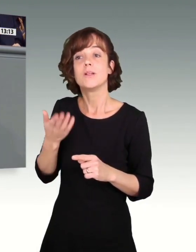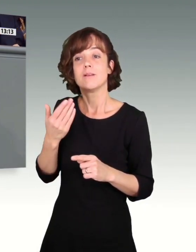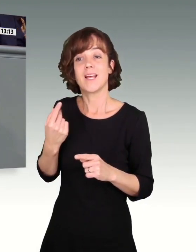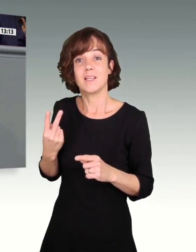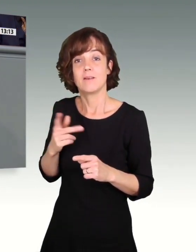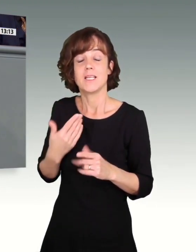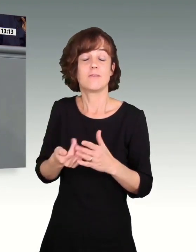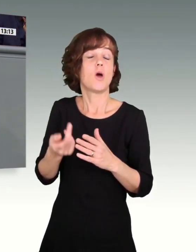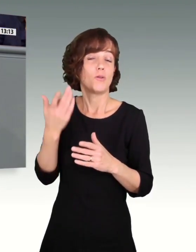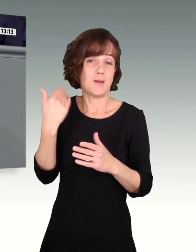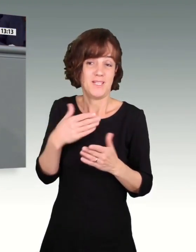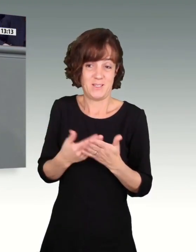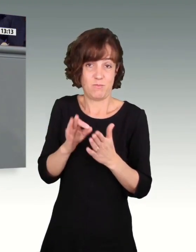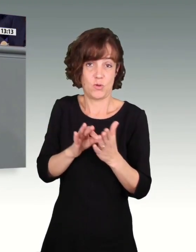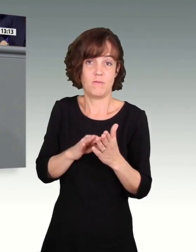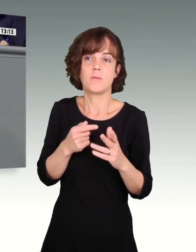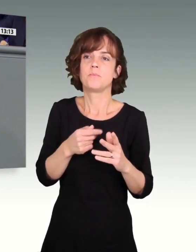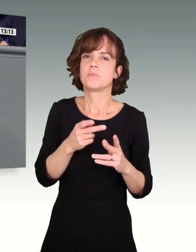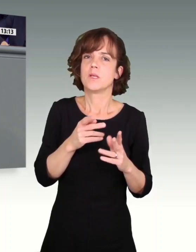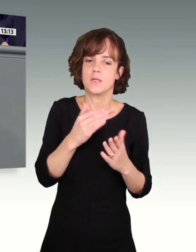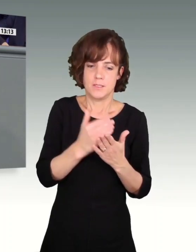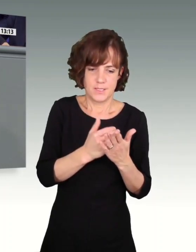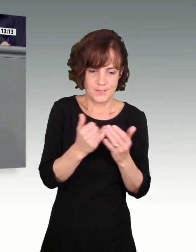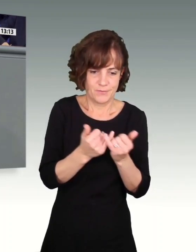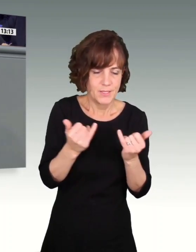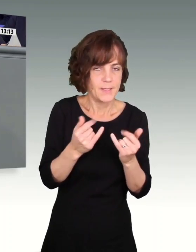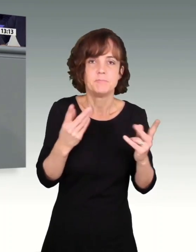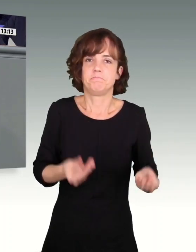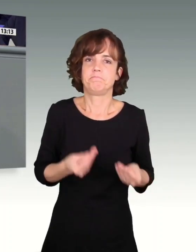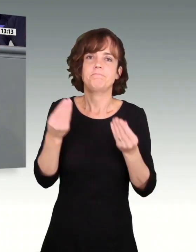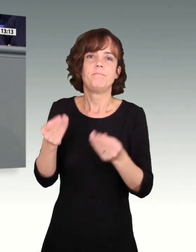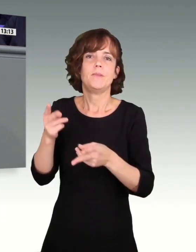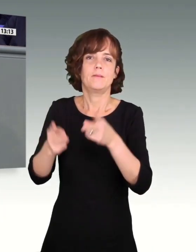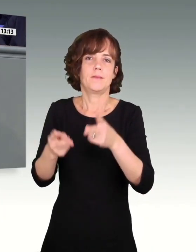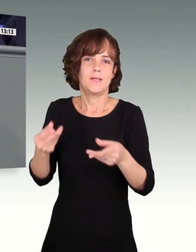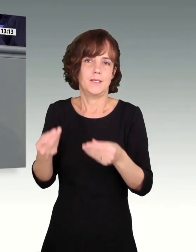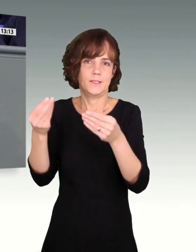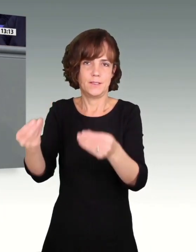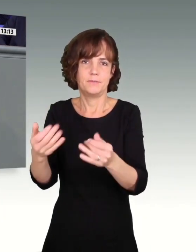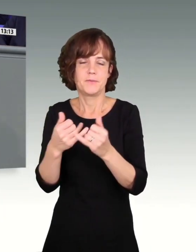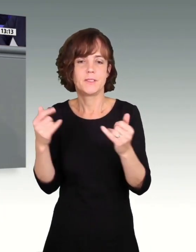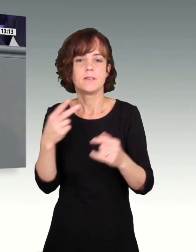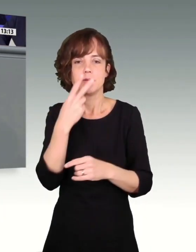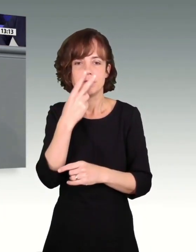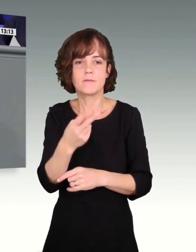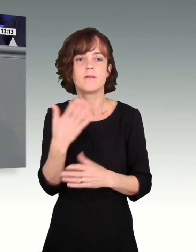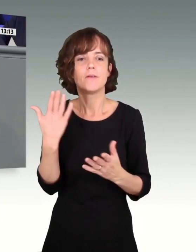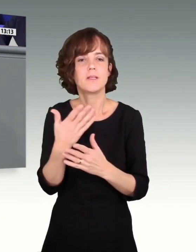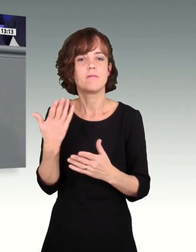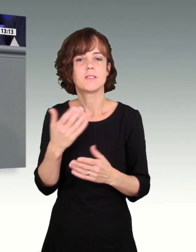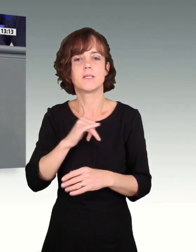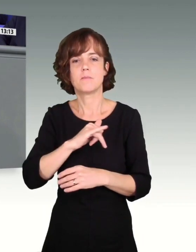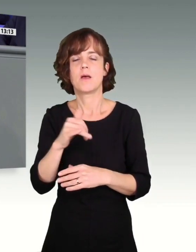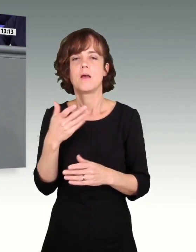haben wir es auch nicht geregelt und in die Hände der Rechtsprechung gelegt, dass immer die Intention entscheidend ist, mit der